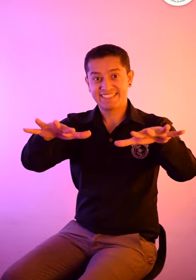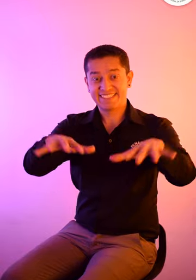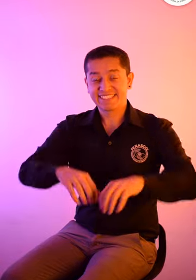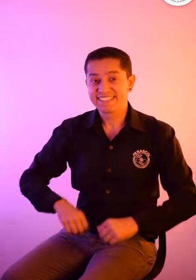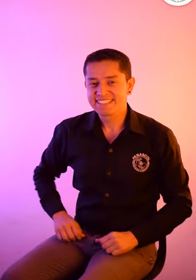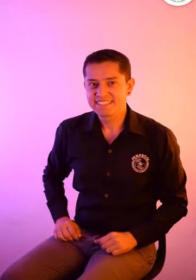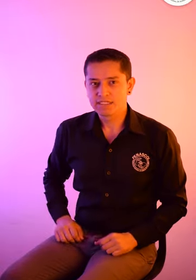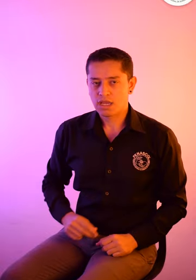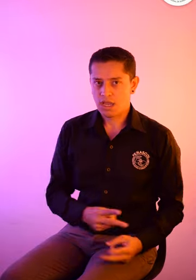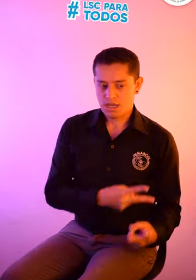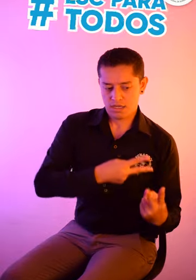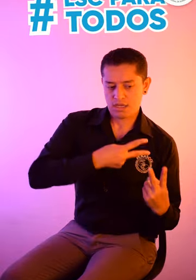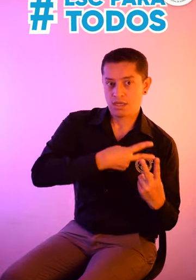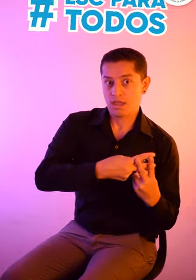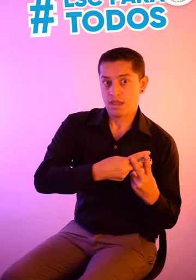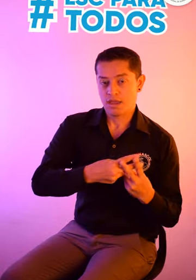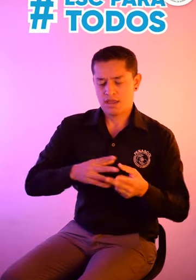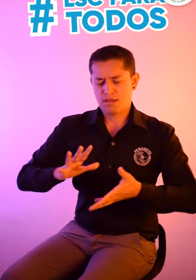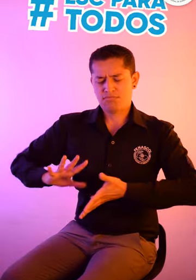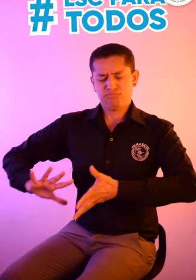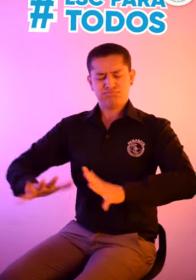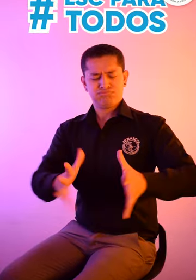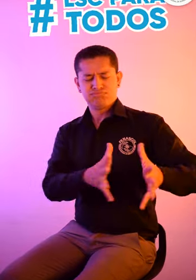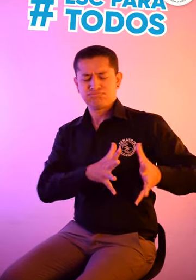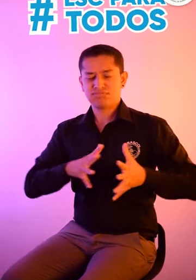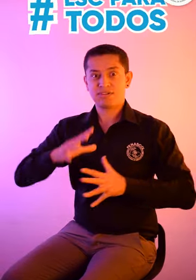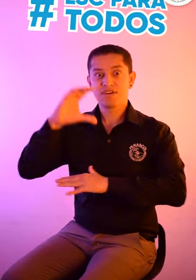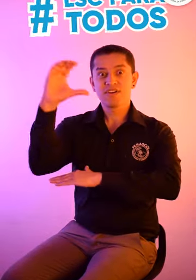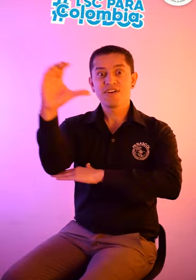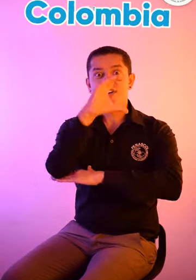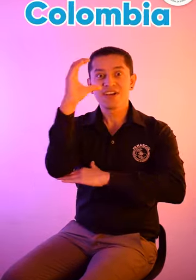vídeo para lsc para todos